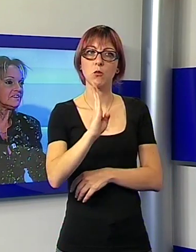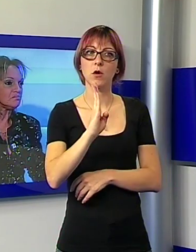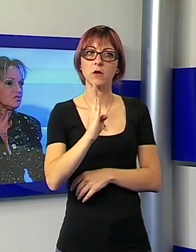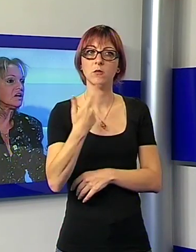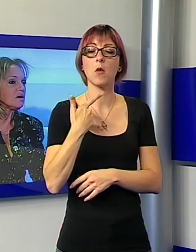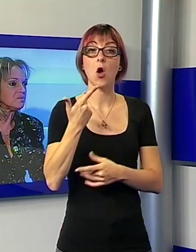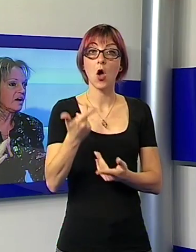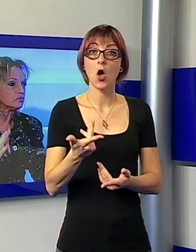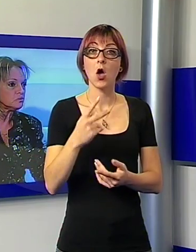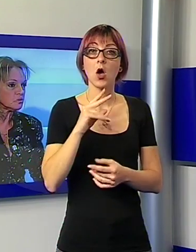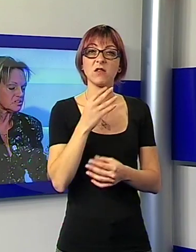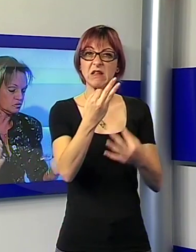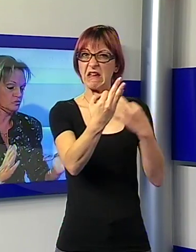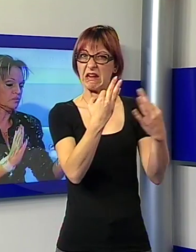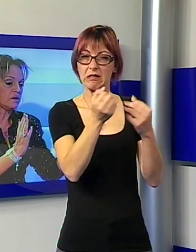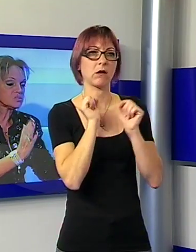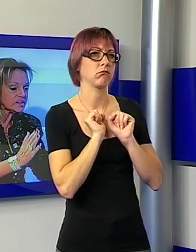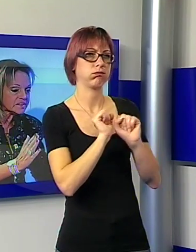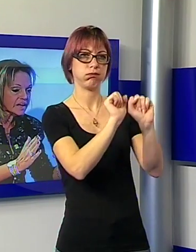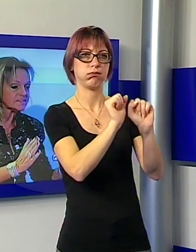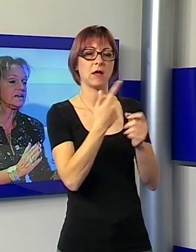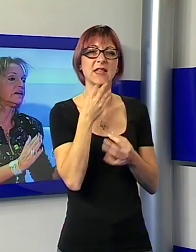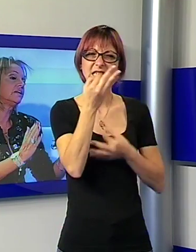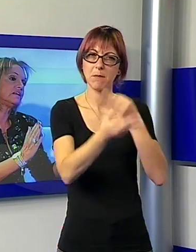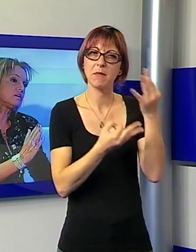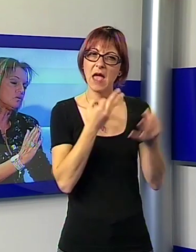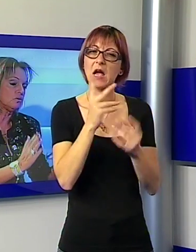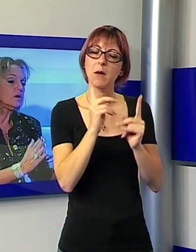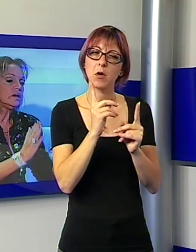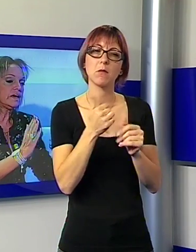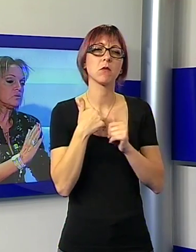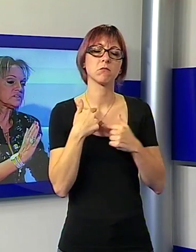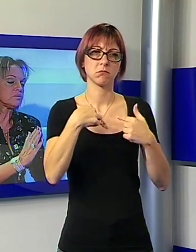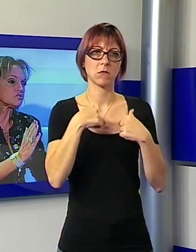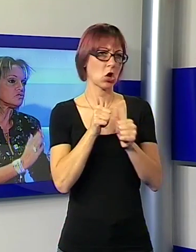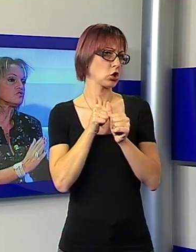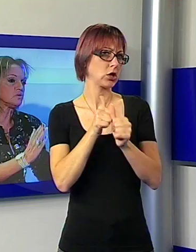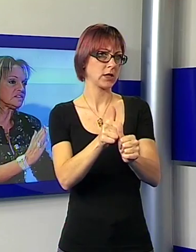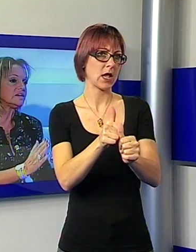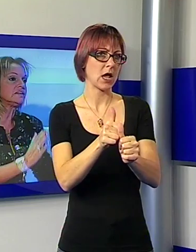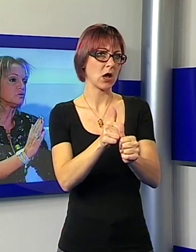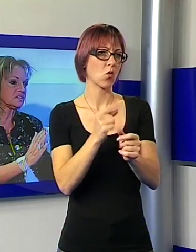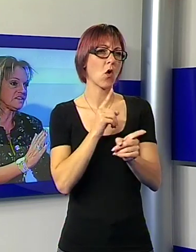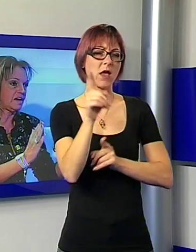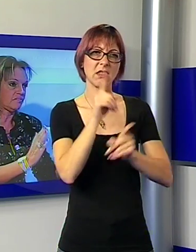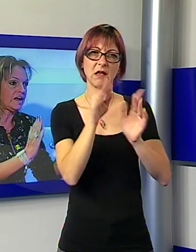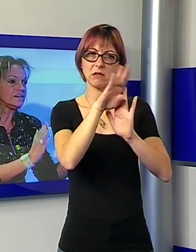ha respinto le critiche spiegando in un panorama così complesso di essersi attenuta per tutte le decisioni alle indicazioni fornite dall'ufficio